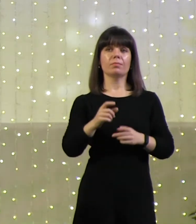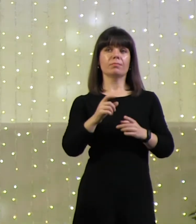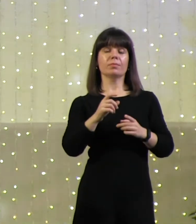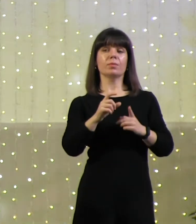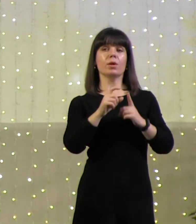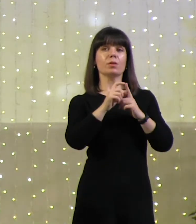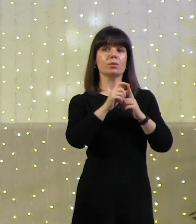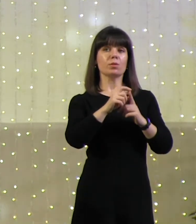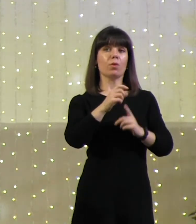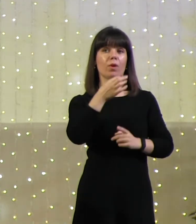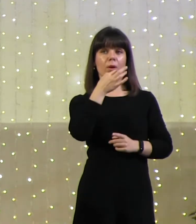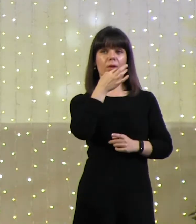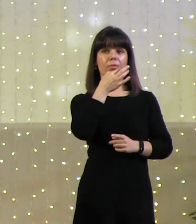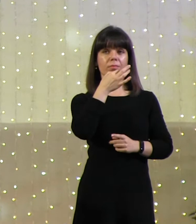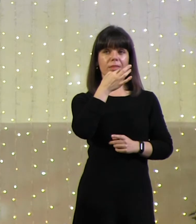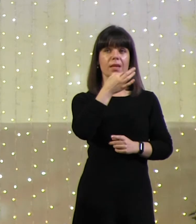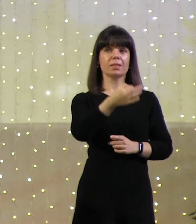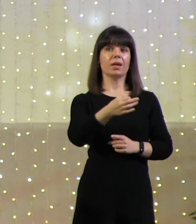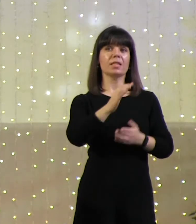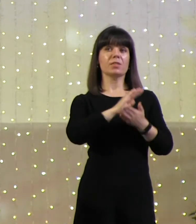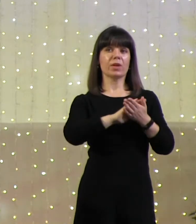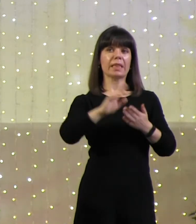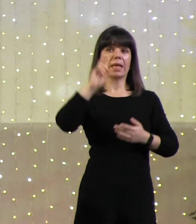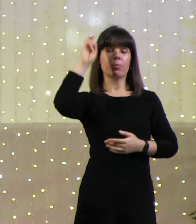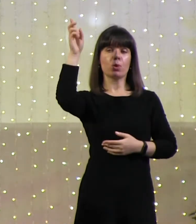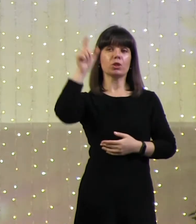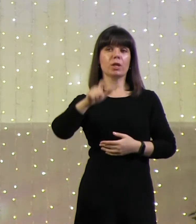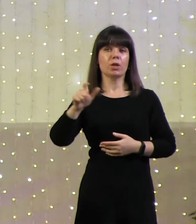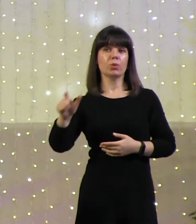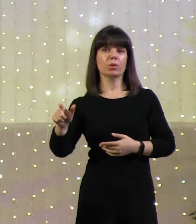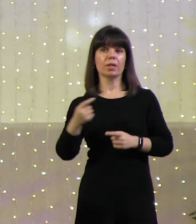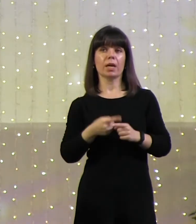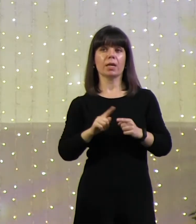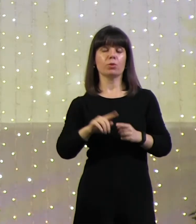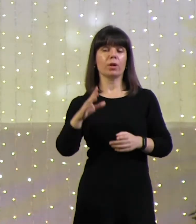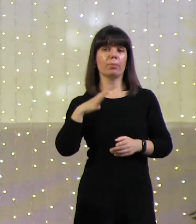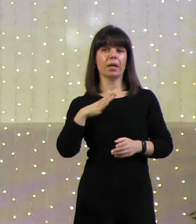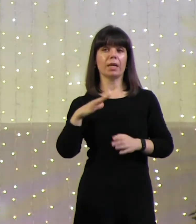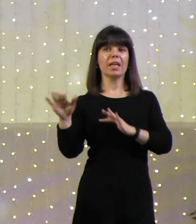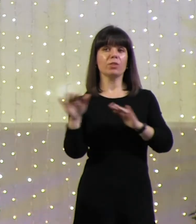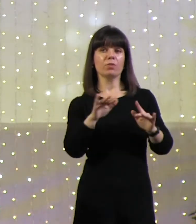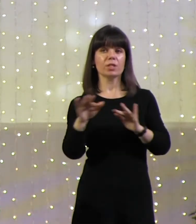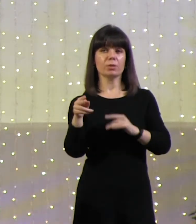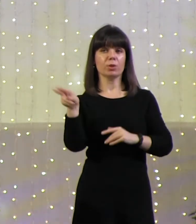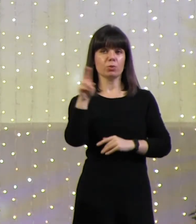святые божьи люди, будучи движимы Духом Святым.